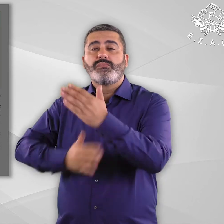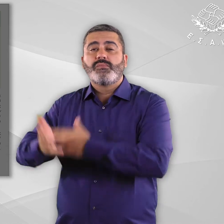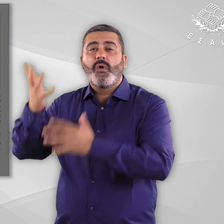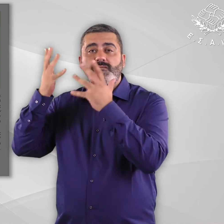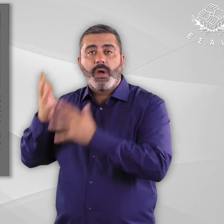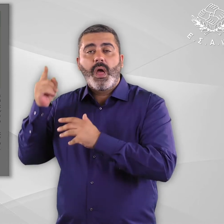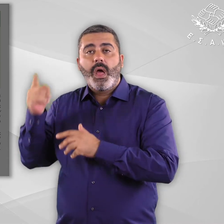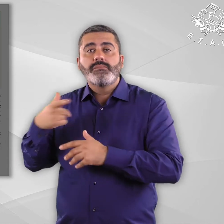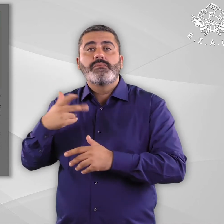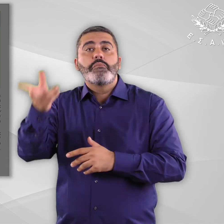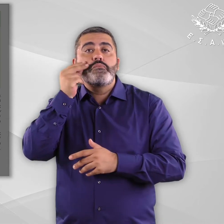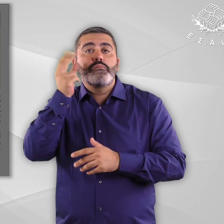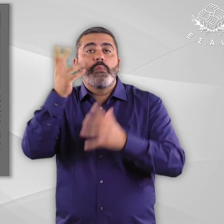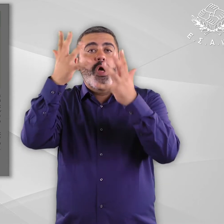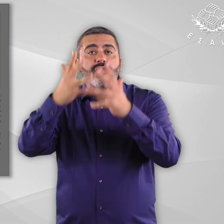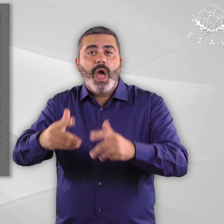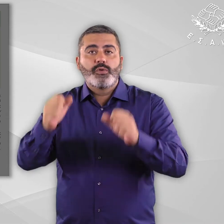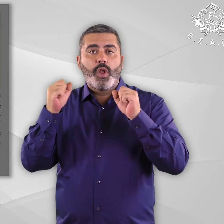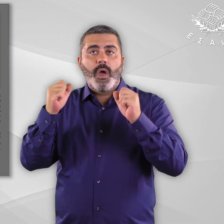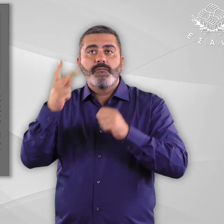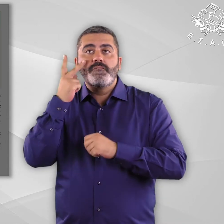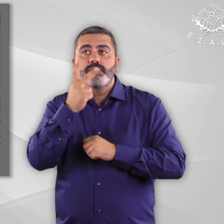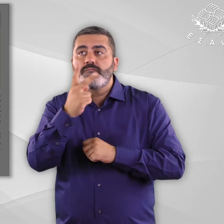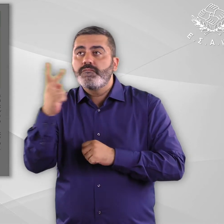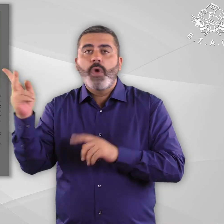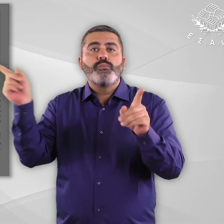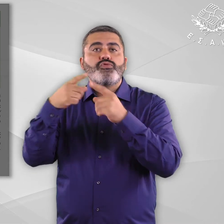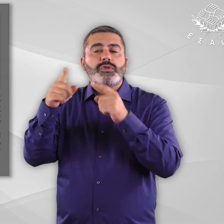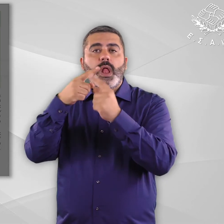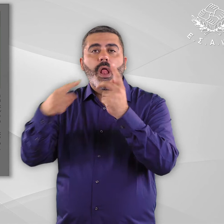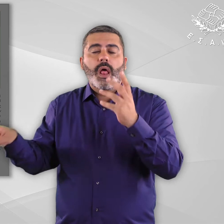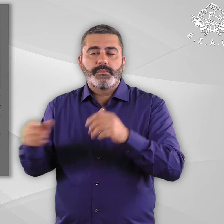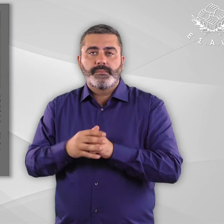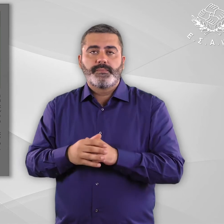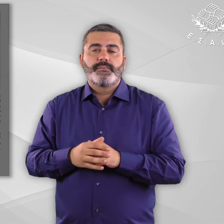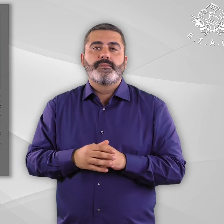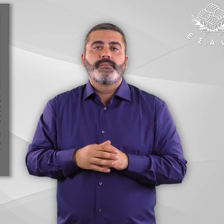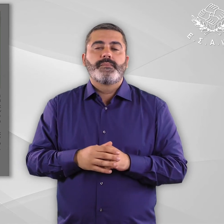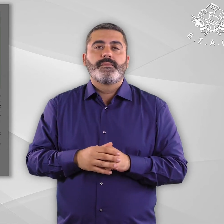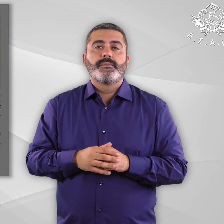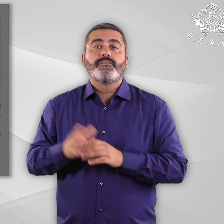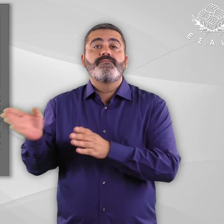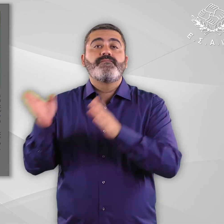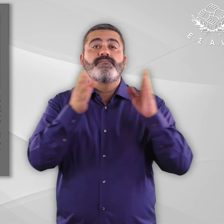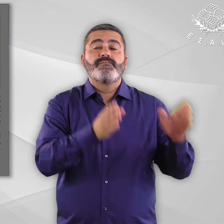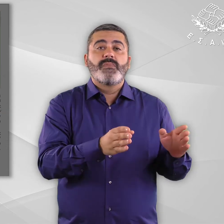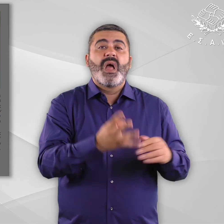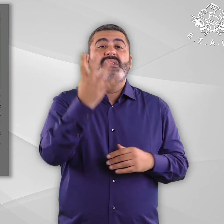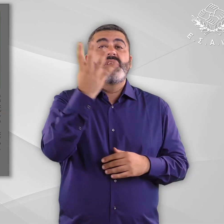ζωντανές παραστάσεις παρένθεση θεατρικές, μουσικές και άλλα. Κλείνει η παρένθεση, έναντι του 40% των ατόμων